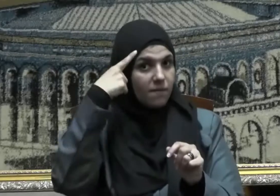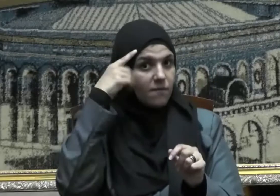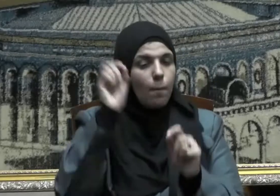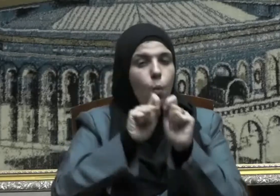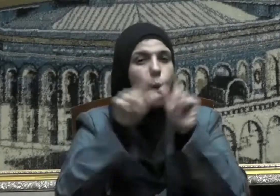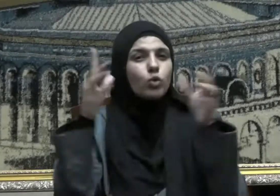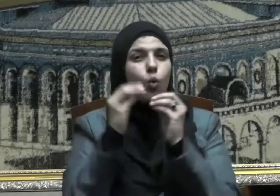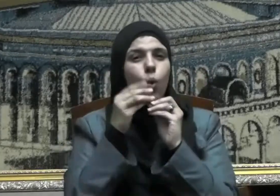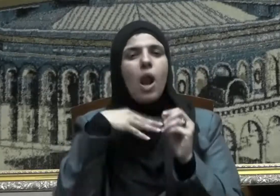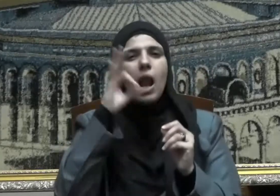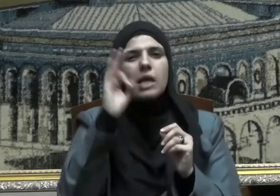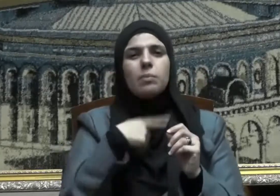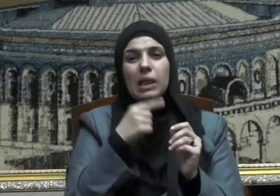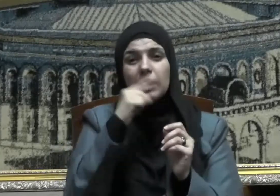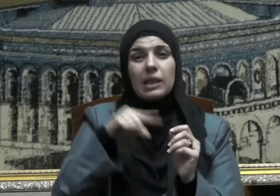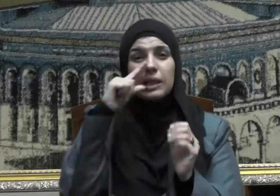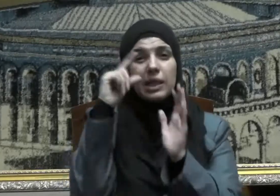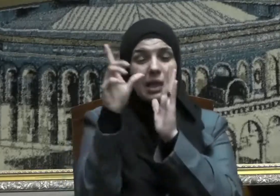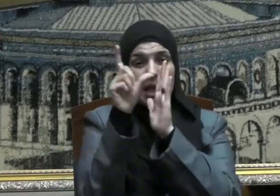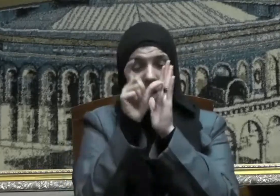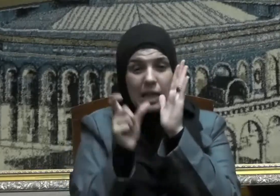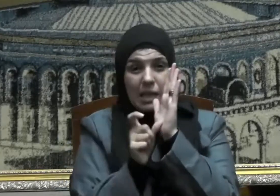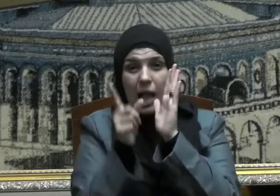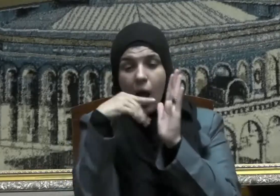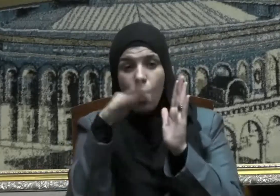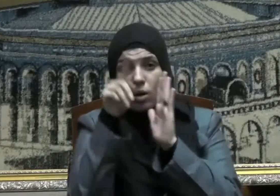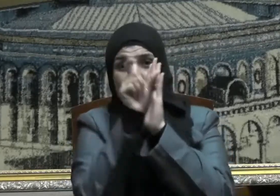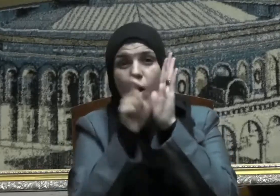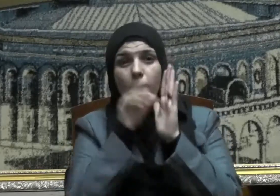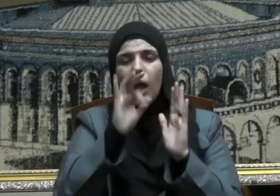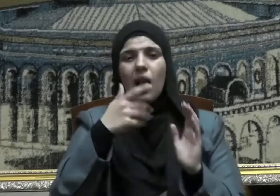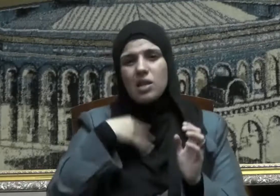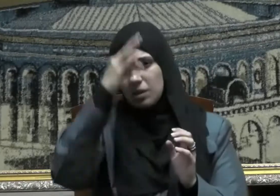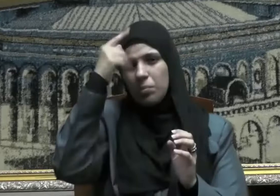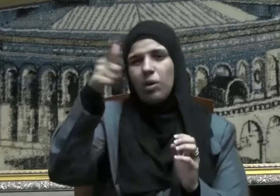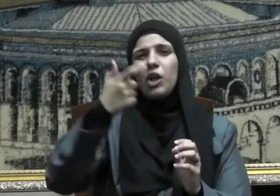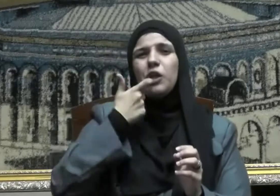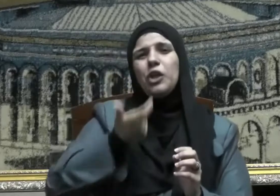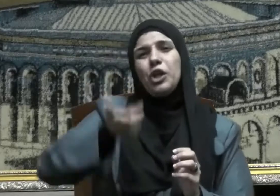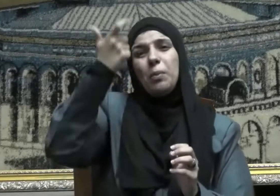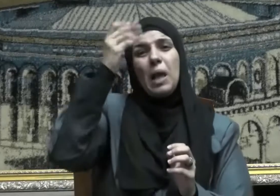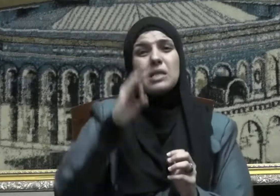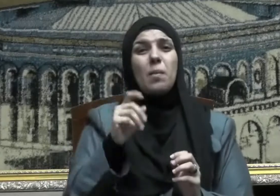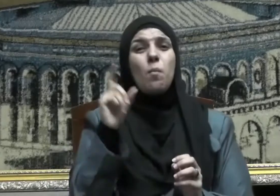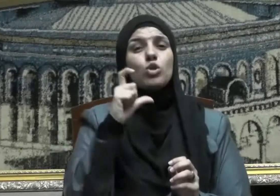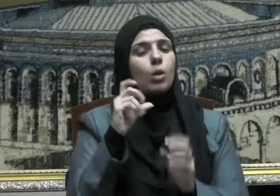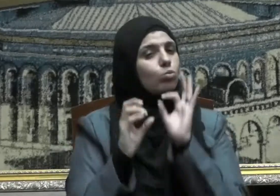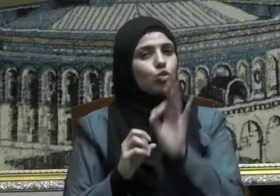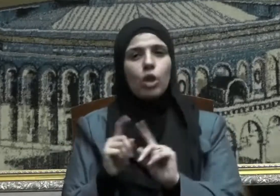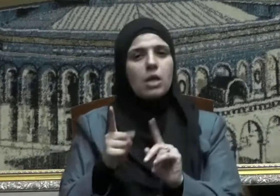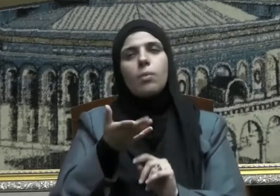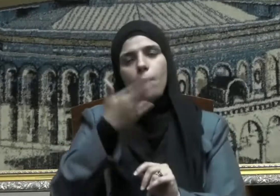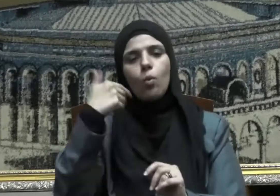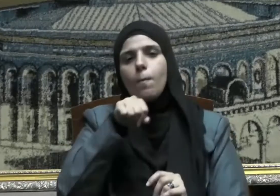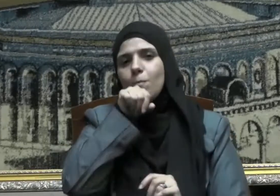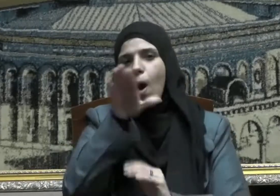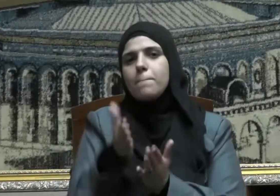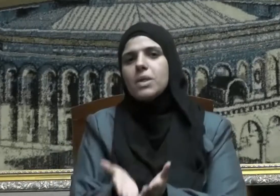الإسلام لا يشترط أن يكون ذا الشيبة مسلمة فقد ورد أن رسول